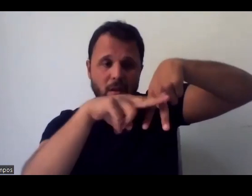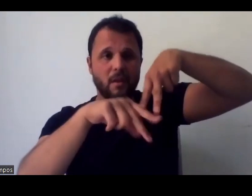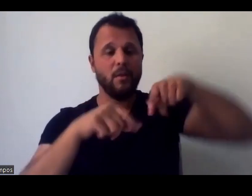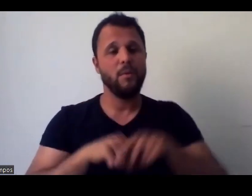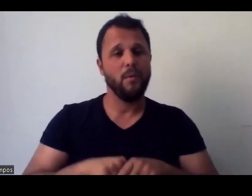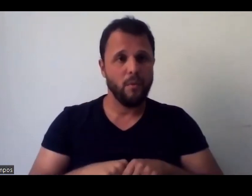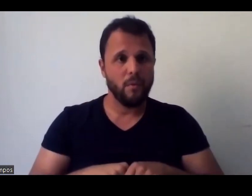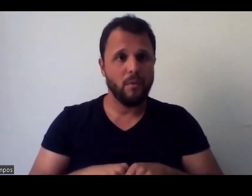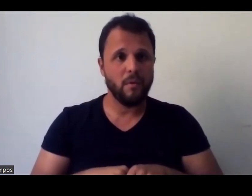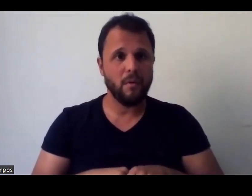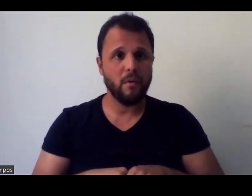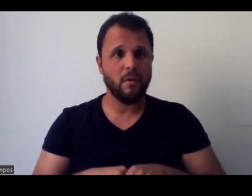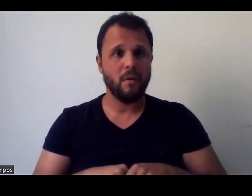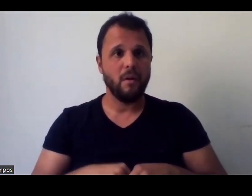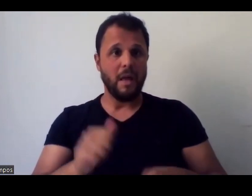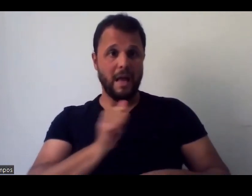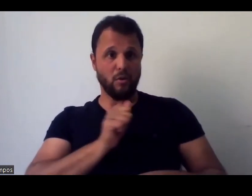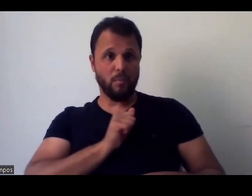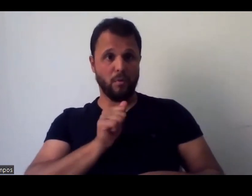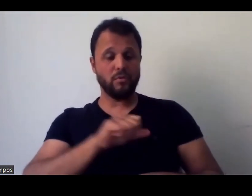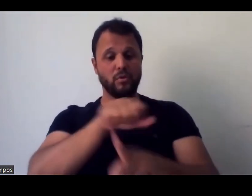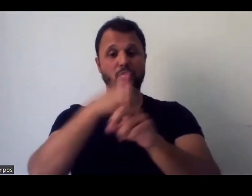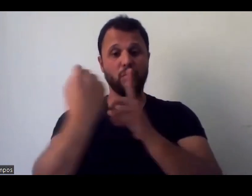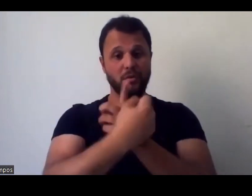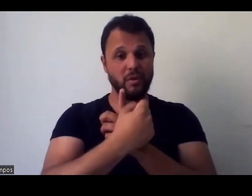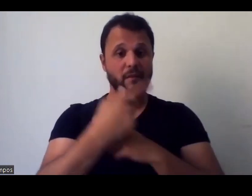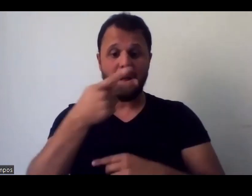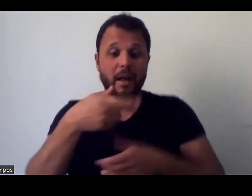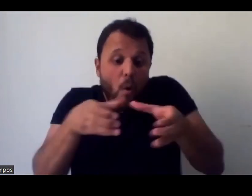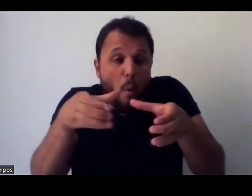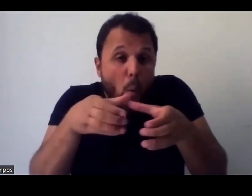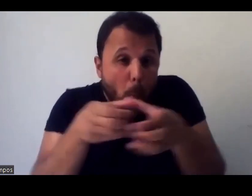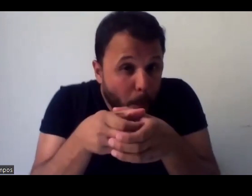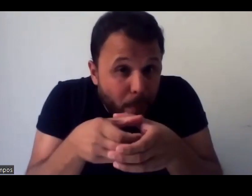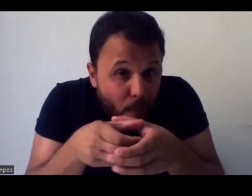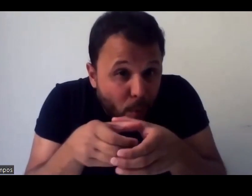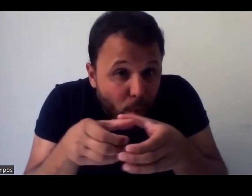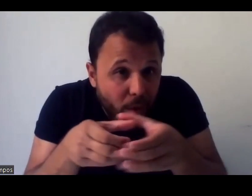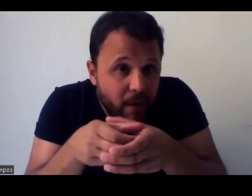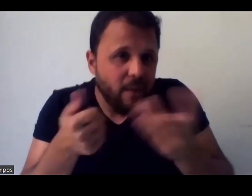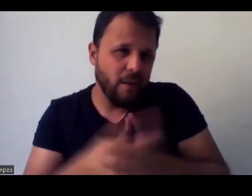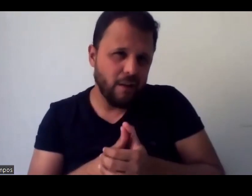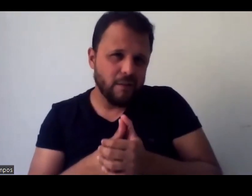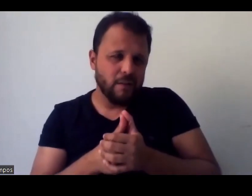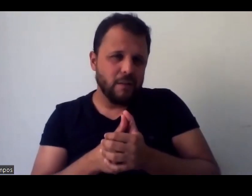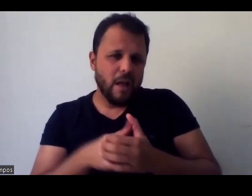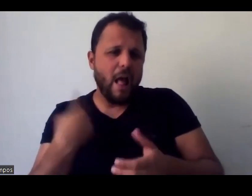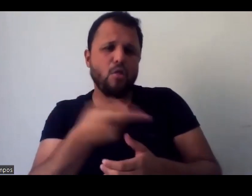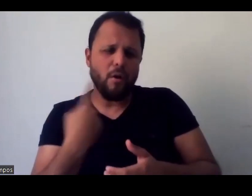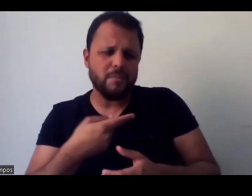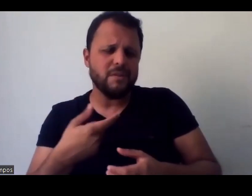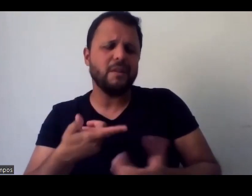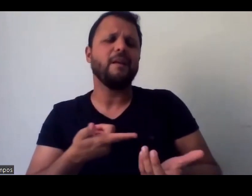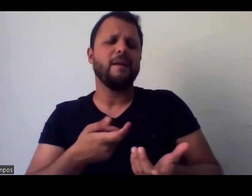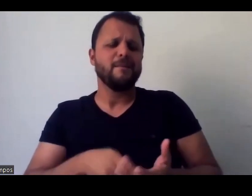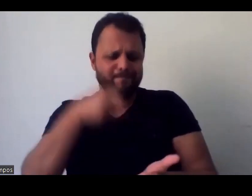antropologia, pela sociologia como minorias, enfim, né, essa é uma questão assim, é um compromisso social nosso, porque